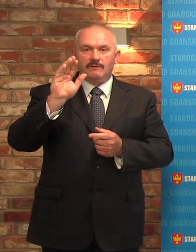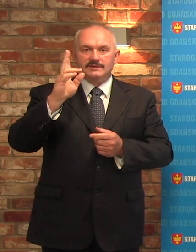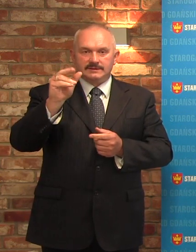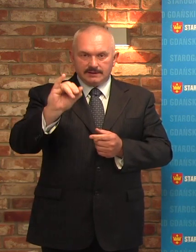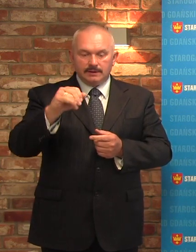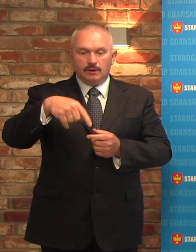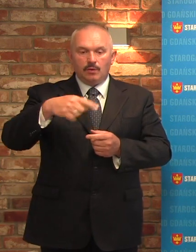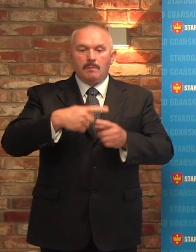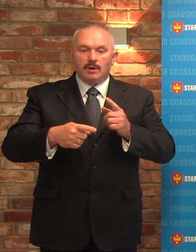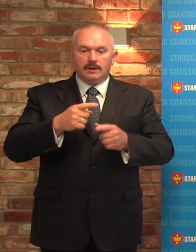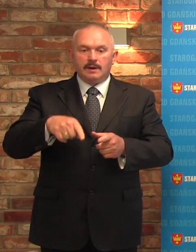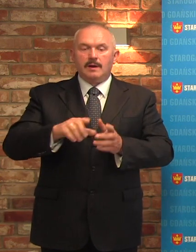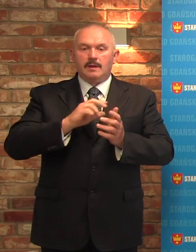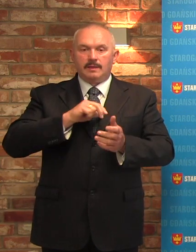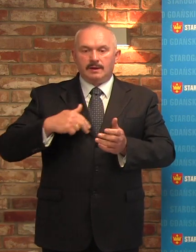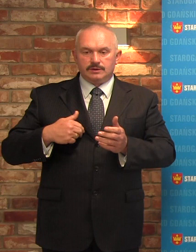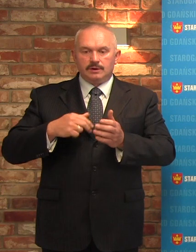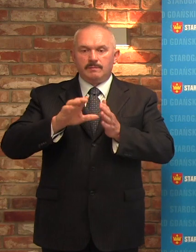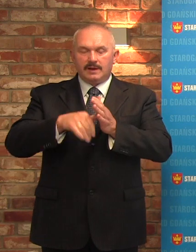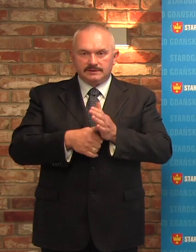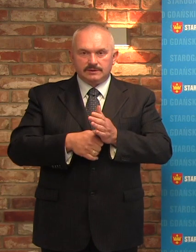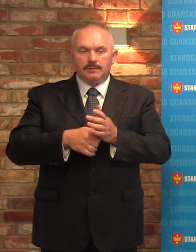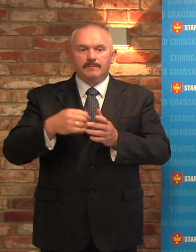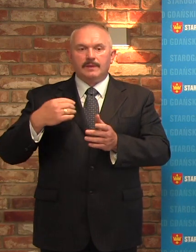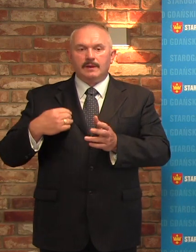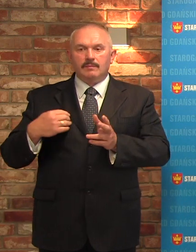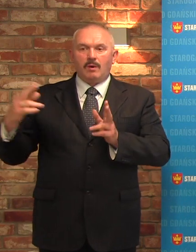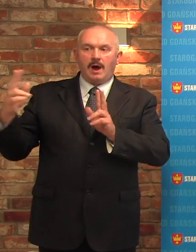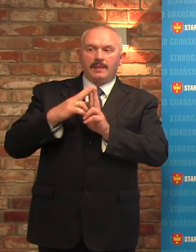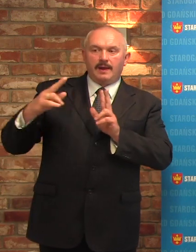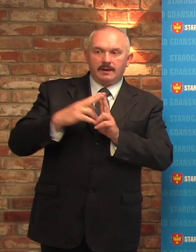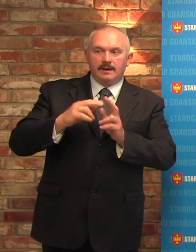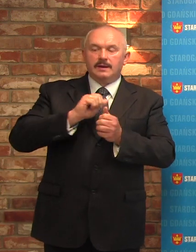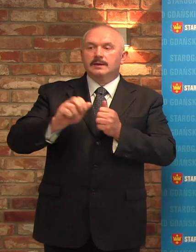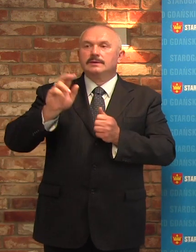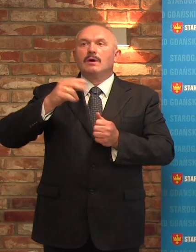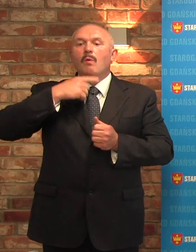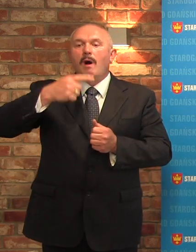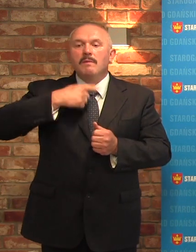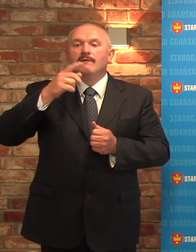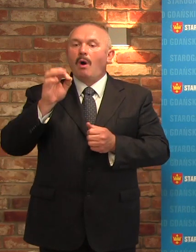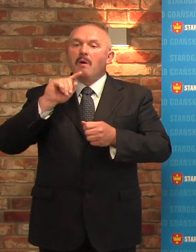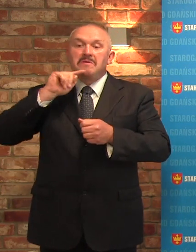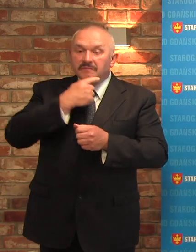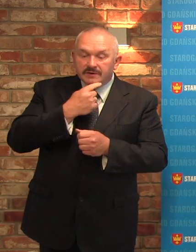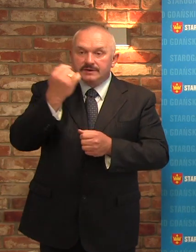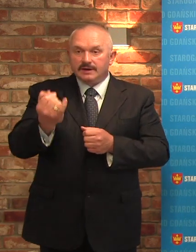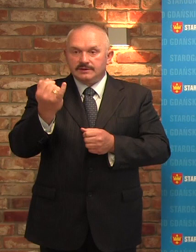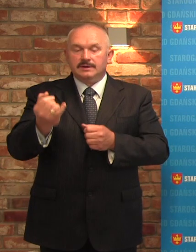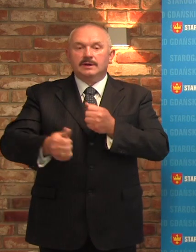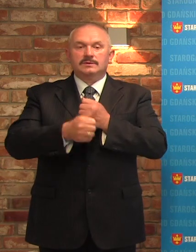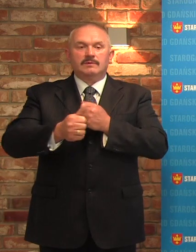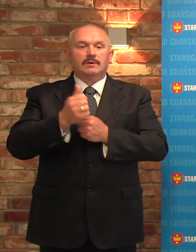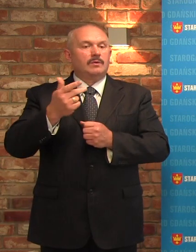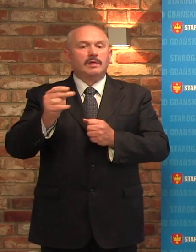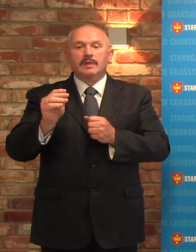szczebla, całą narrację ataku na samorząd naszego miasta opiera na kłaminej teorii o krzywdzeniu dzieci poprzez niedostateczne